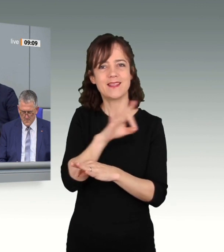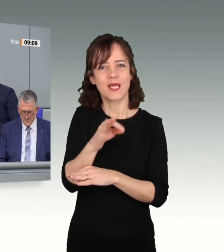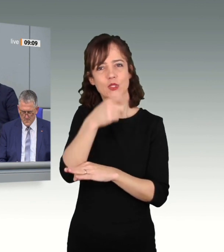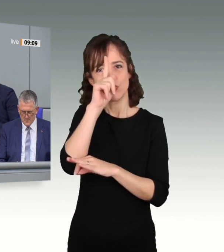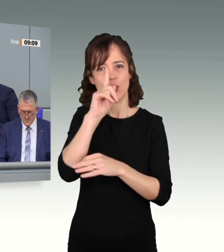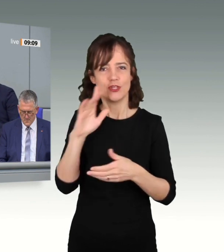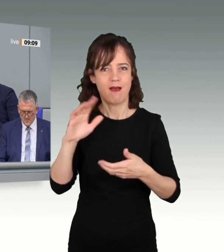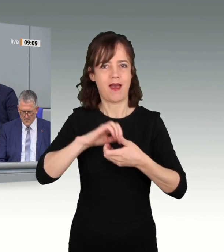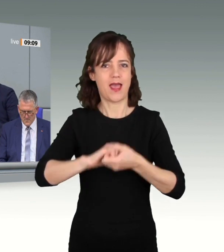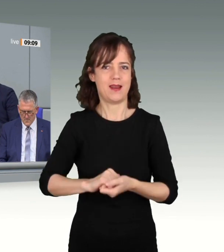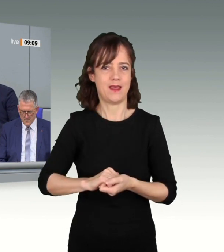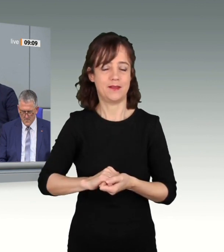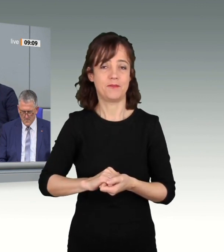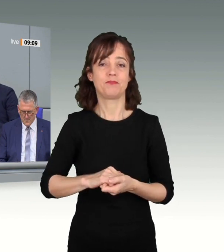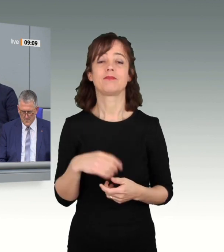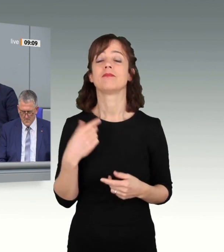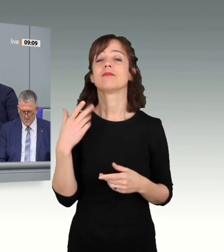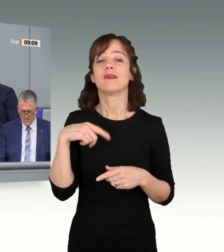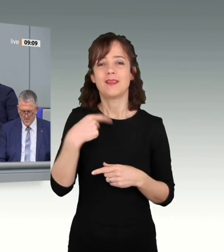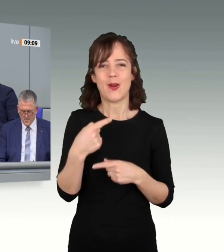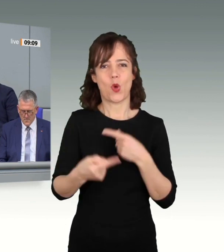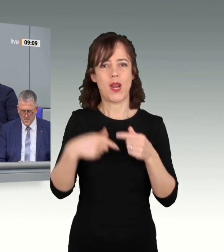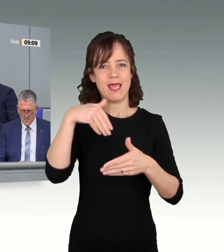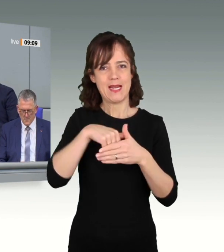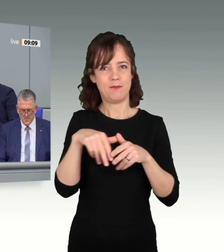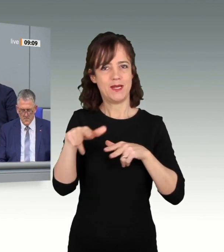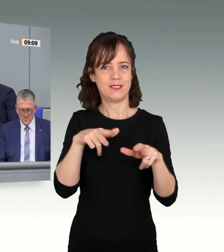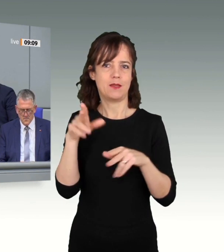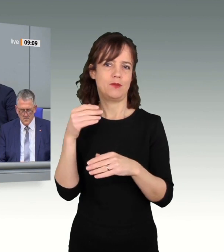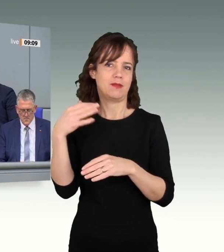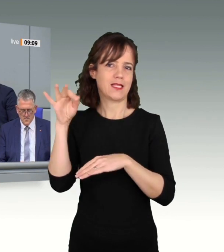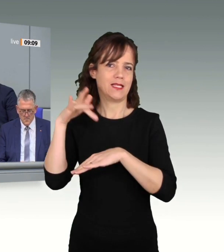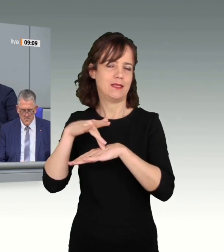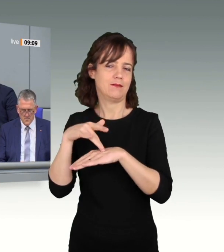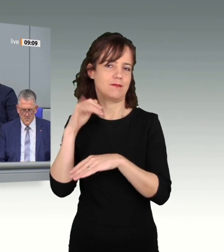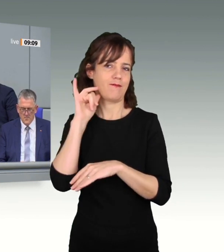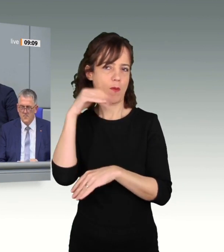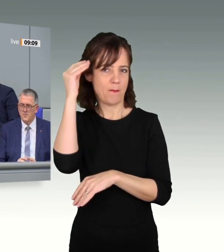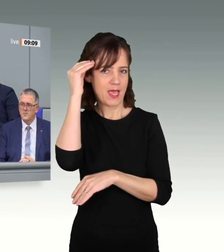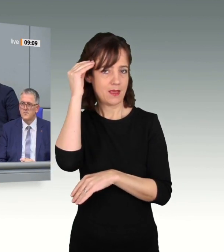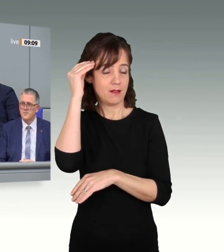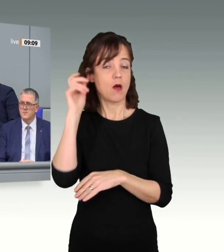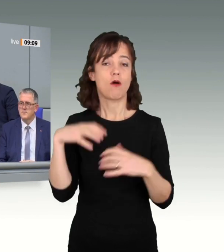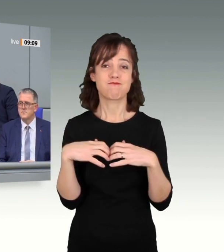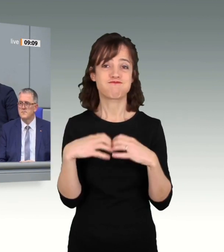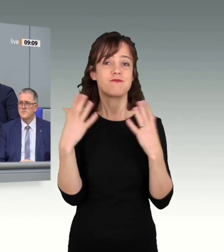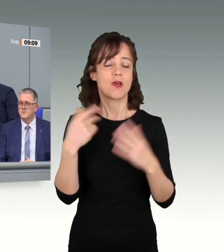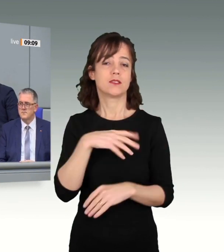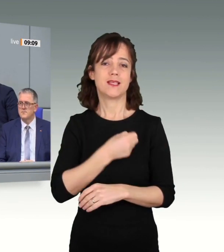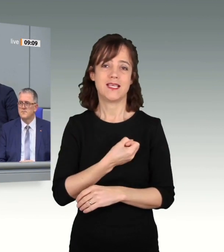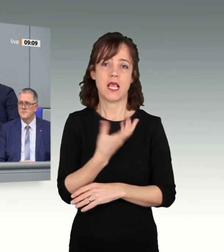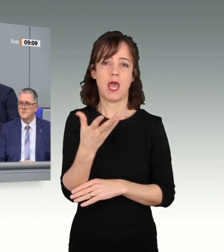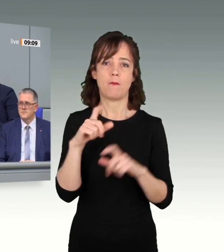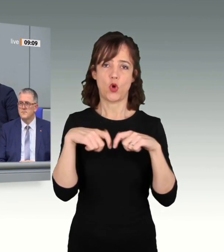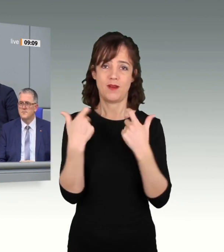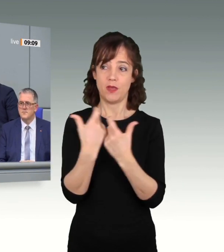Als Innenminister unter Angela Merkel haben Sie zum Beispiel die Islamkonferenz ins Leben gerufen, ein Meilenstein